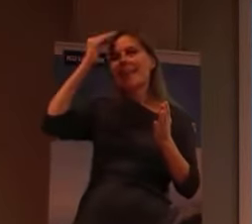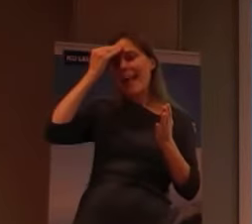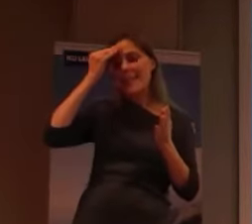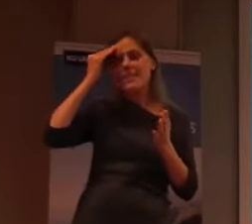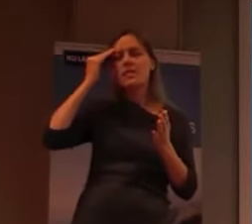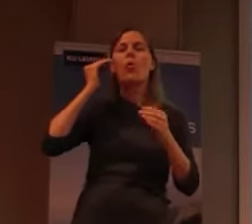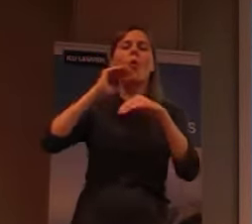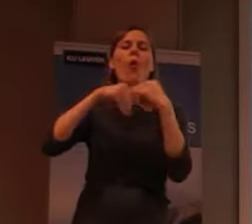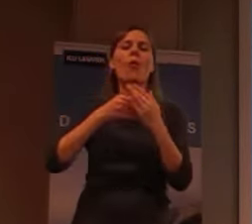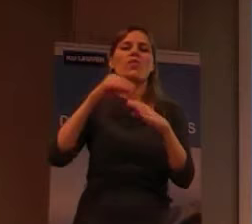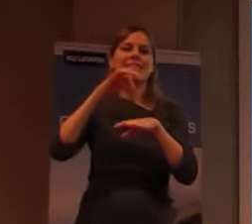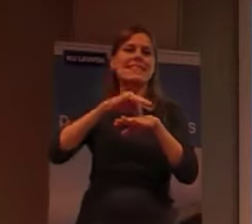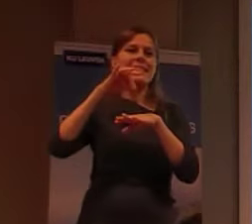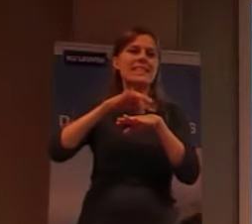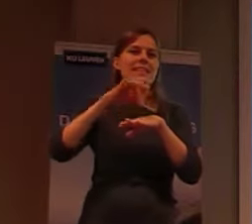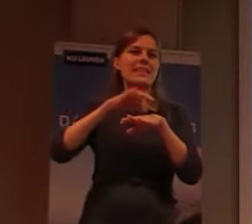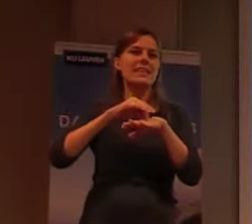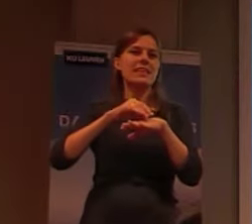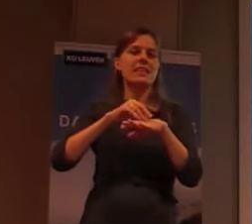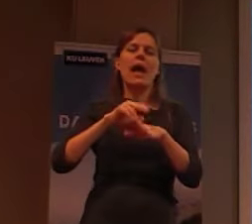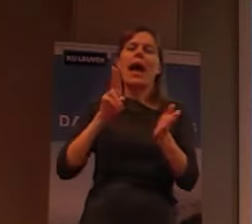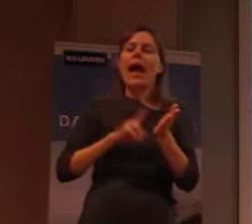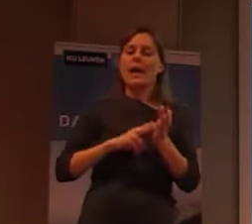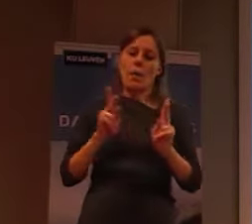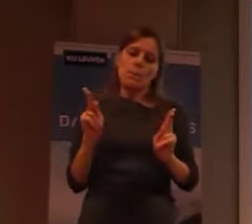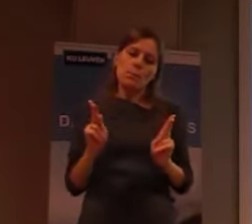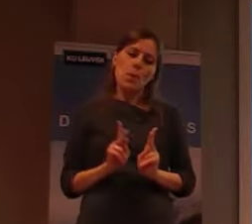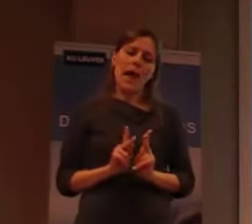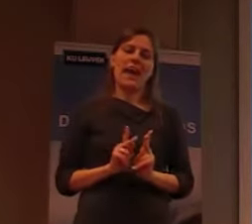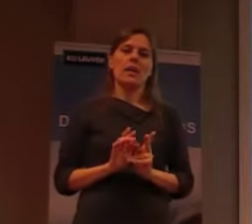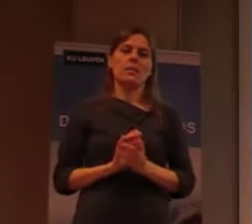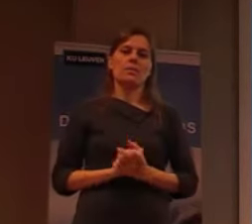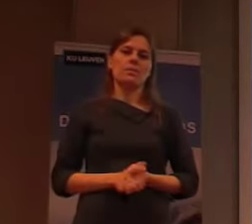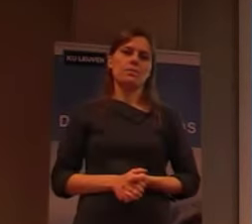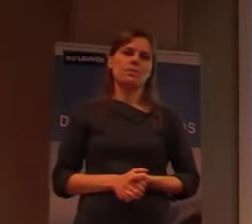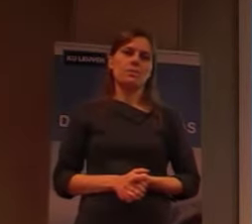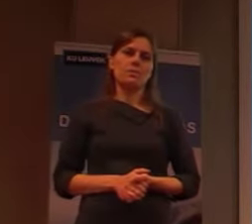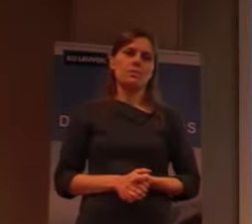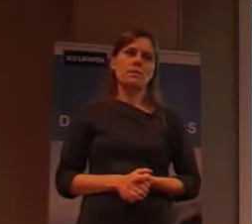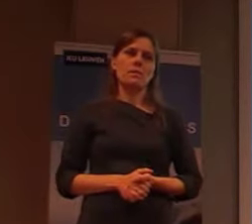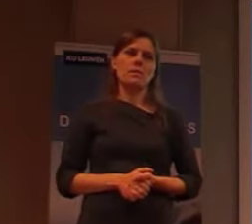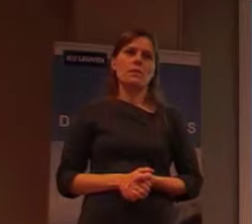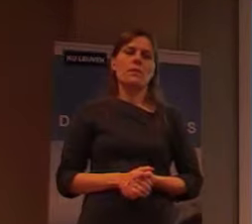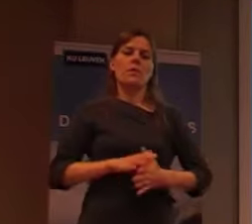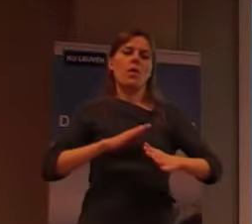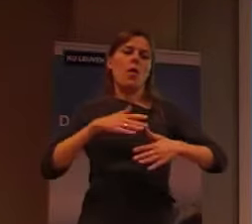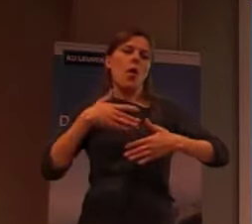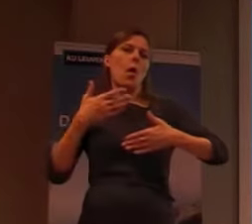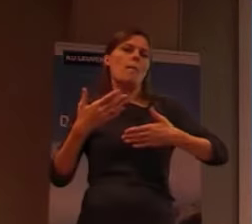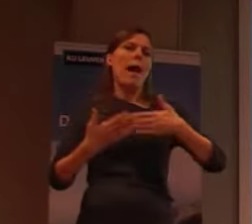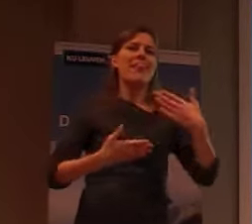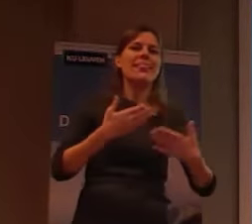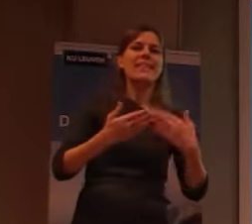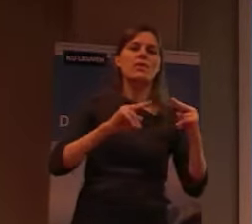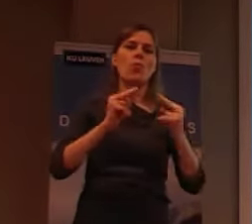over die ziekte, dat die, heel beperkt is. Dus, de manier, waarop het over gaat, enzovoort, volgens de